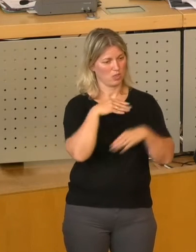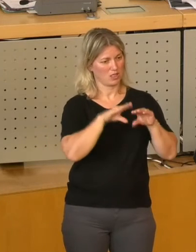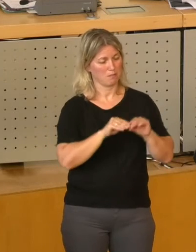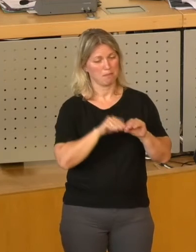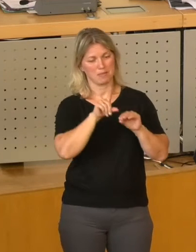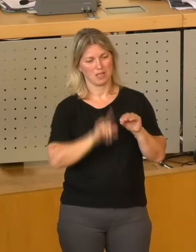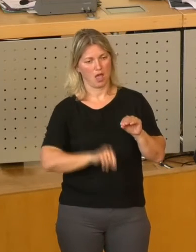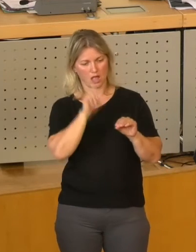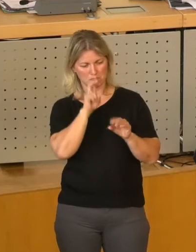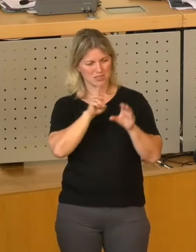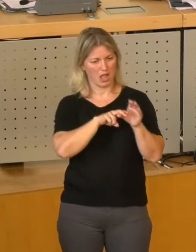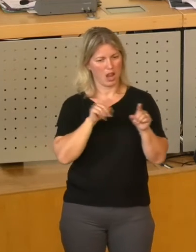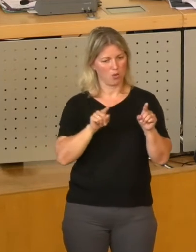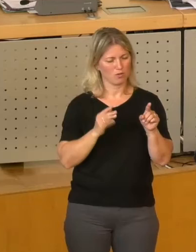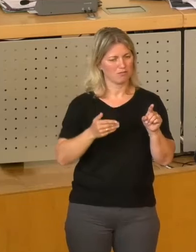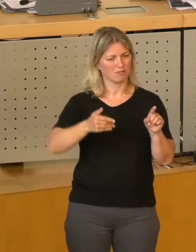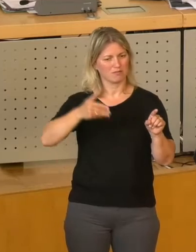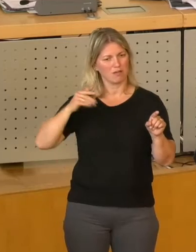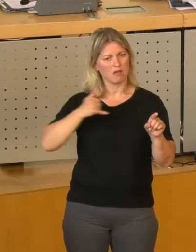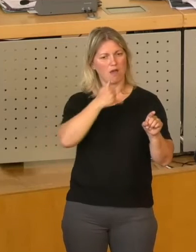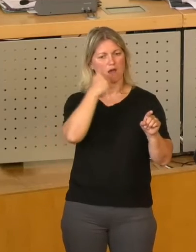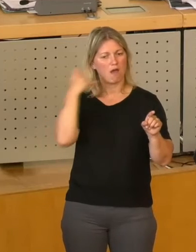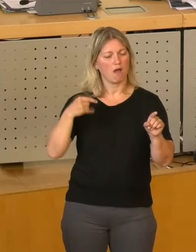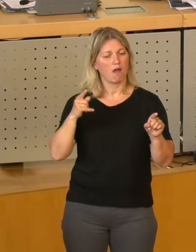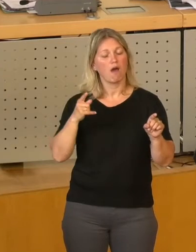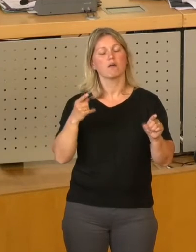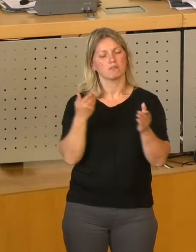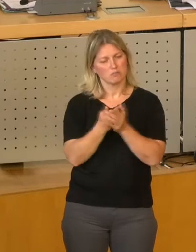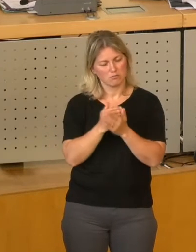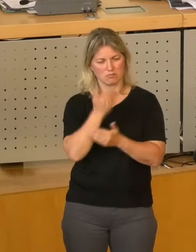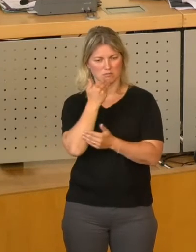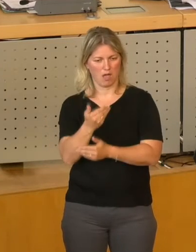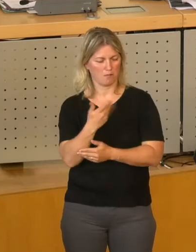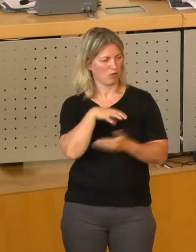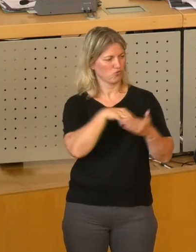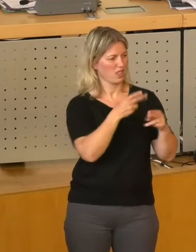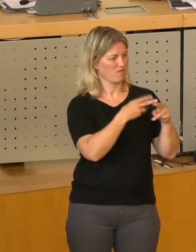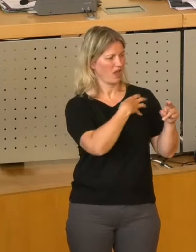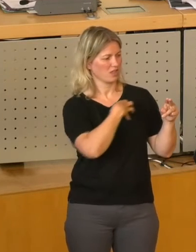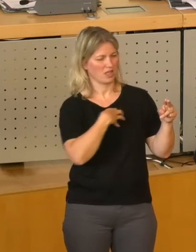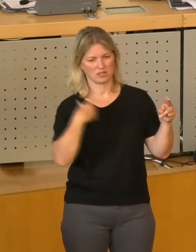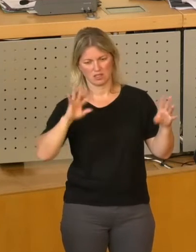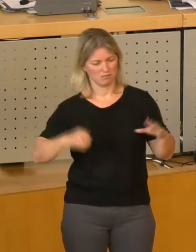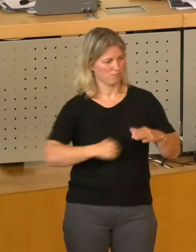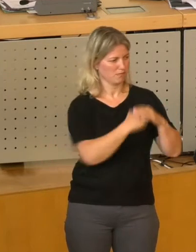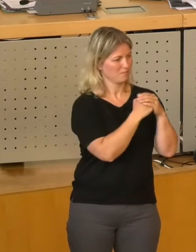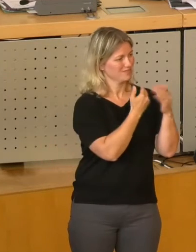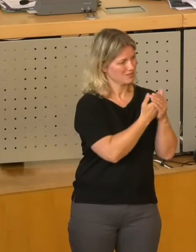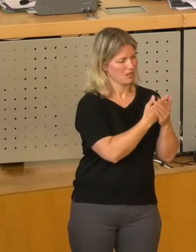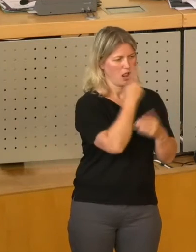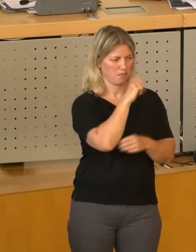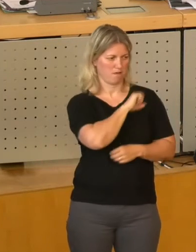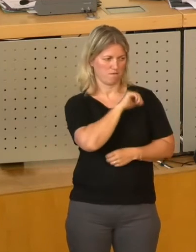habe in den vergangenen Jahren ganz wesentlich dem Erfolgsmodell der Stadtwerke Dresden GmbH beigetragen.